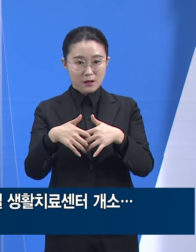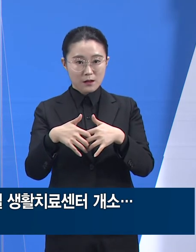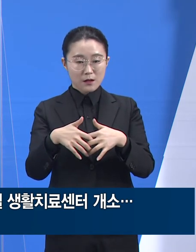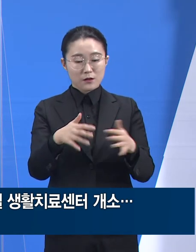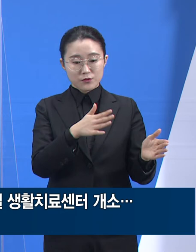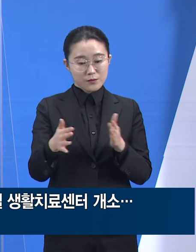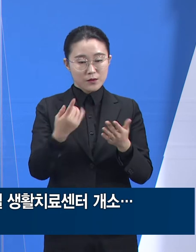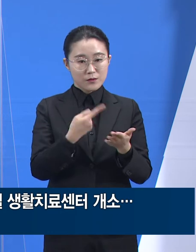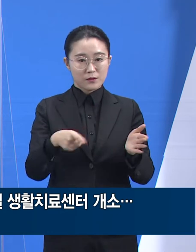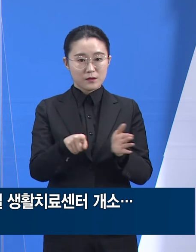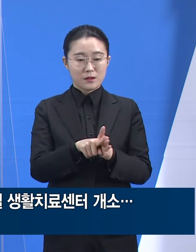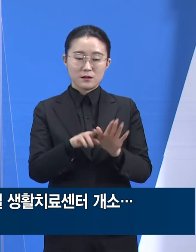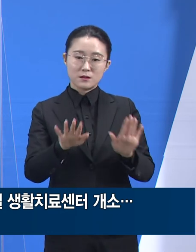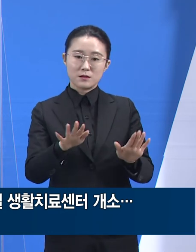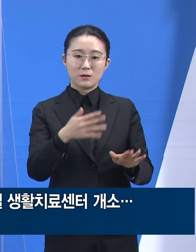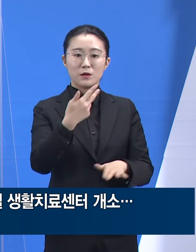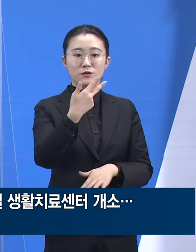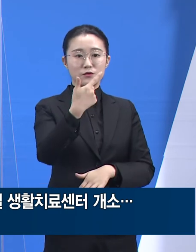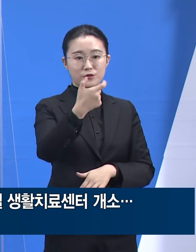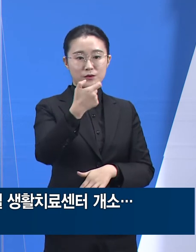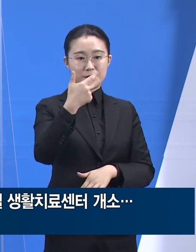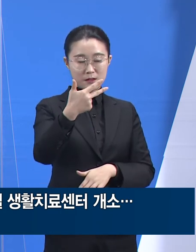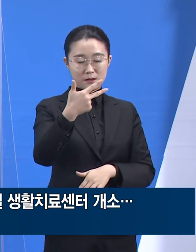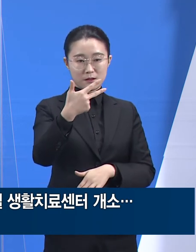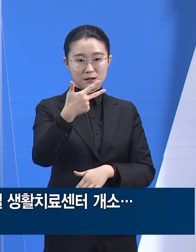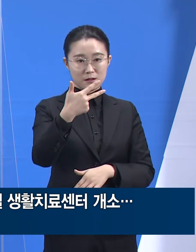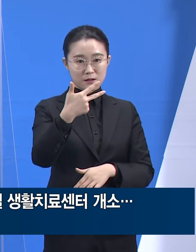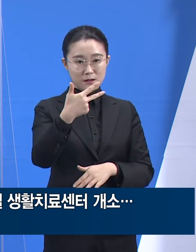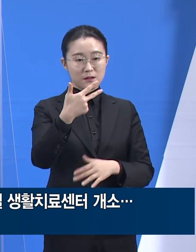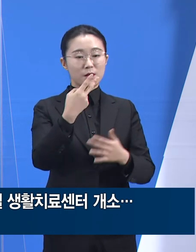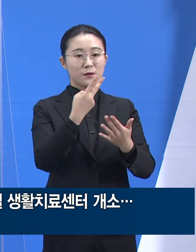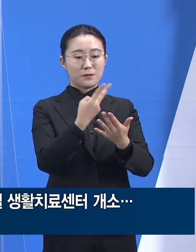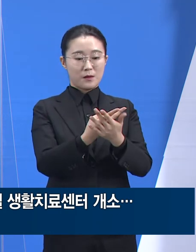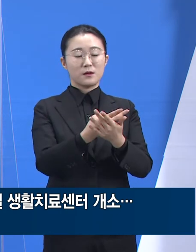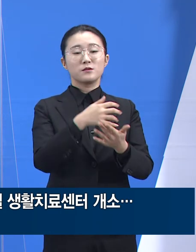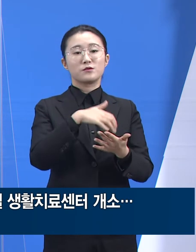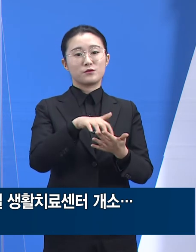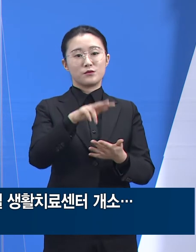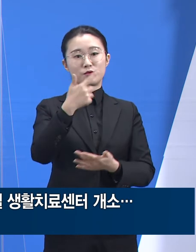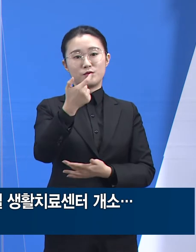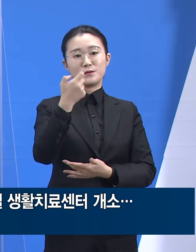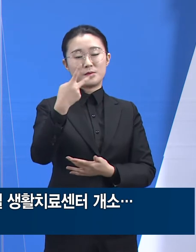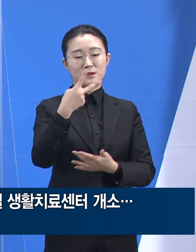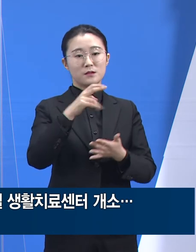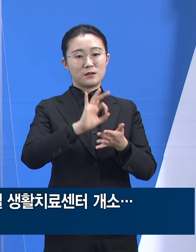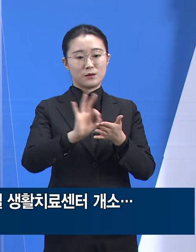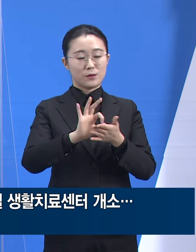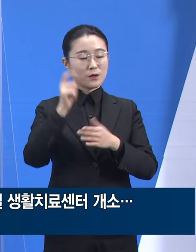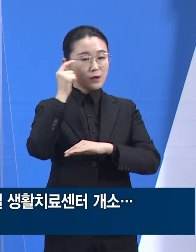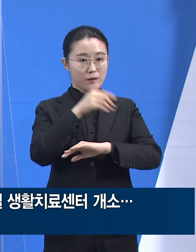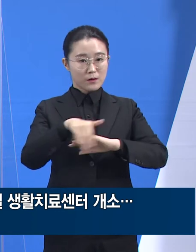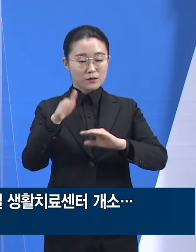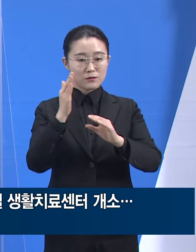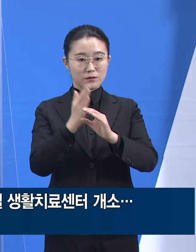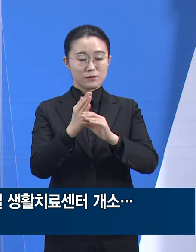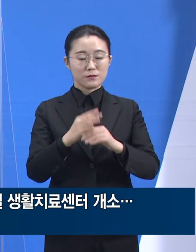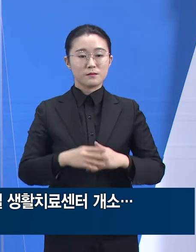운영합니다. 의료서비스는 도의료원 안성병원에서 책임파트너가 되어 협력하고 있습니다.